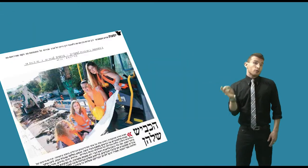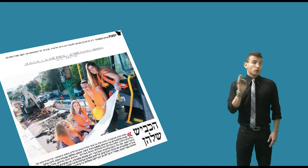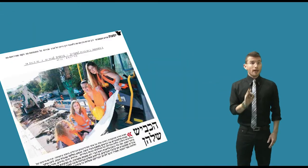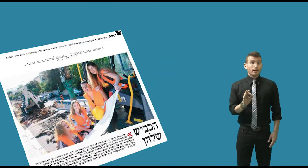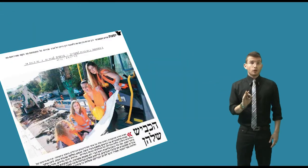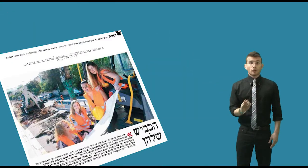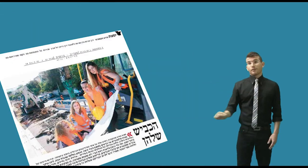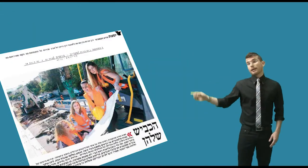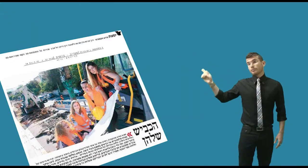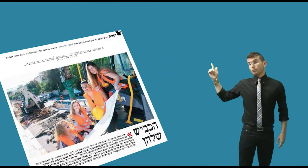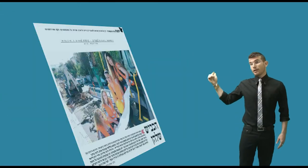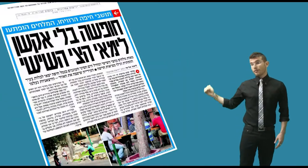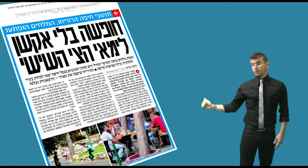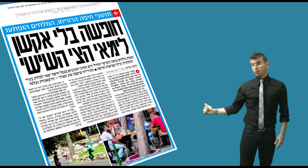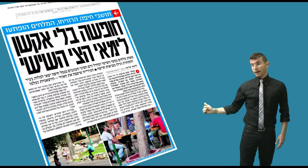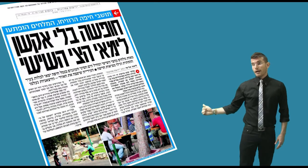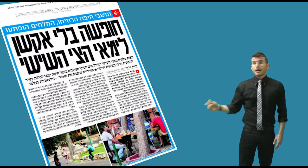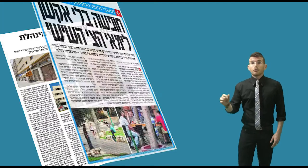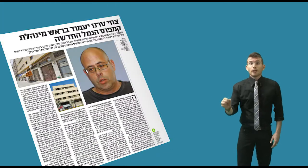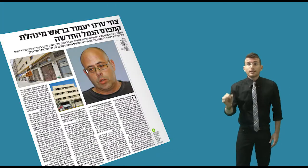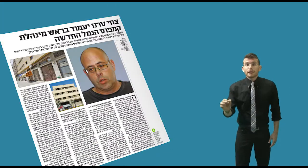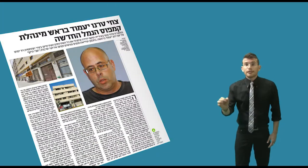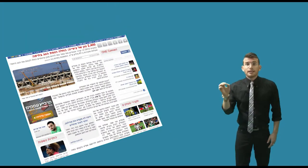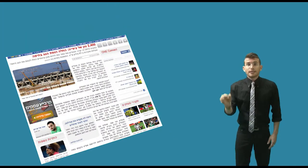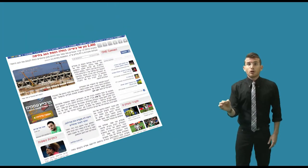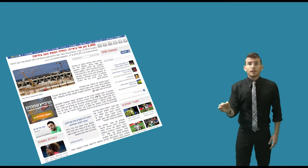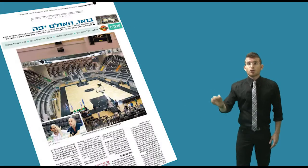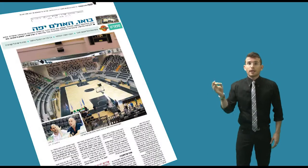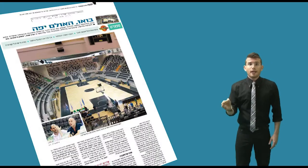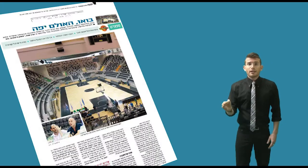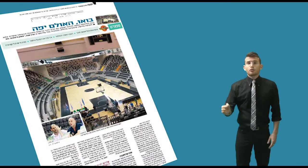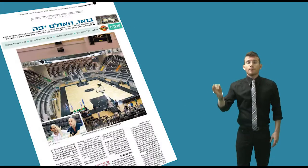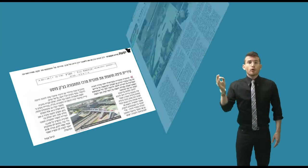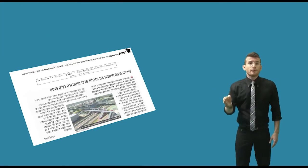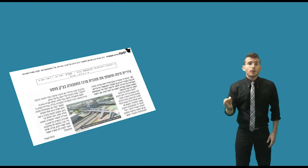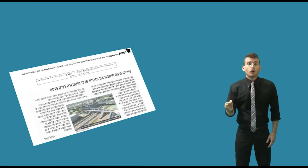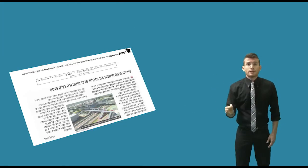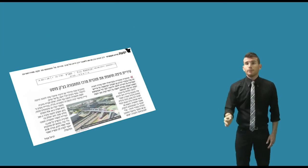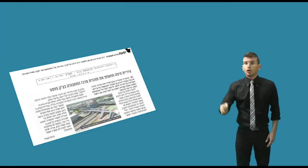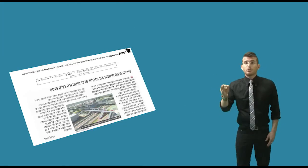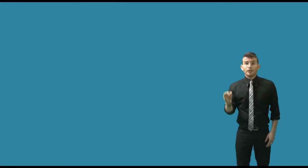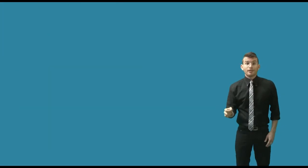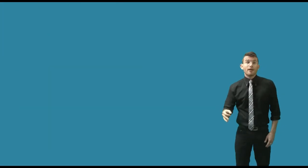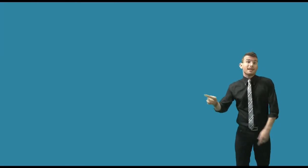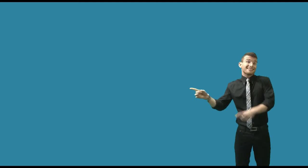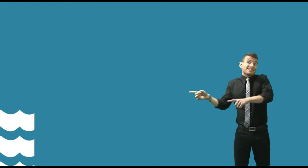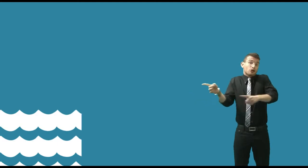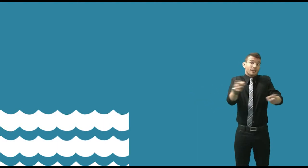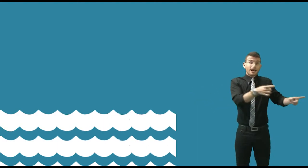שבדעותיה מרבדות אותה וחלק מבדעותיה עפזבו אותה. קראנו על העיר התפתית, על יציינו חדש, על איכל חדש ועל קואטים תחבורתיים שיעזרו לכתבי המרכז לחצות תנחה